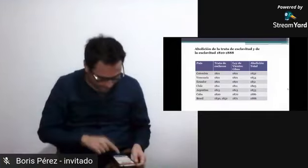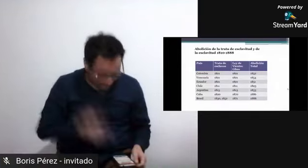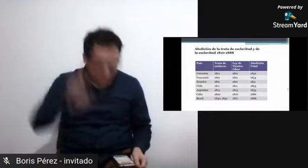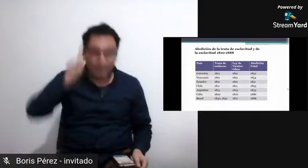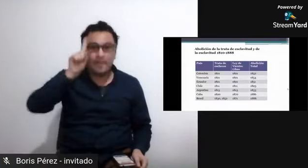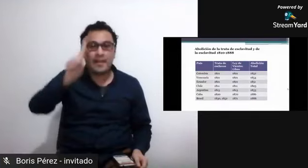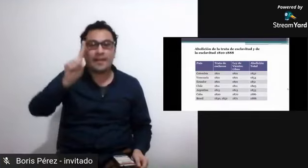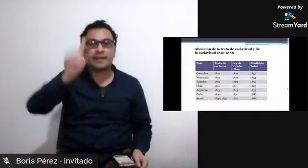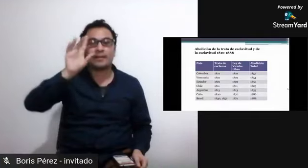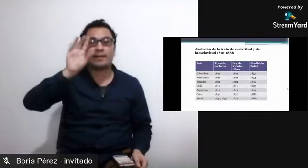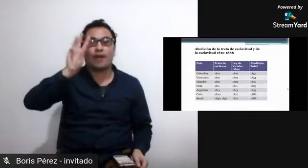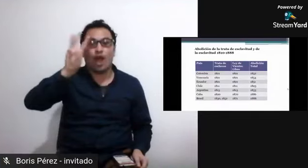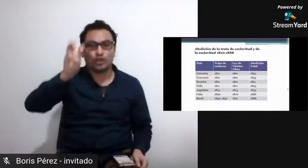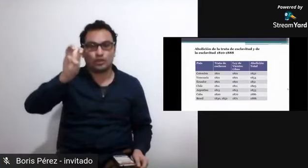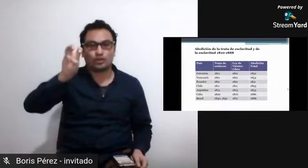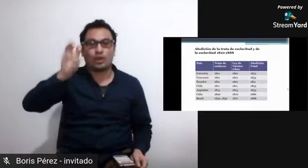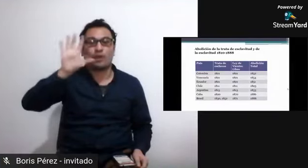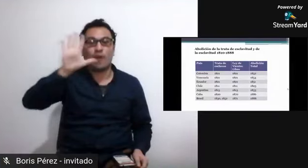mundo.